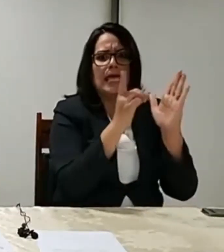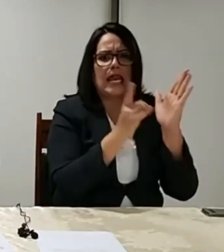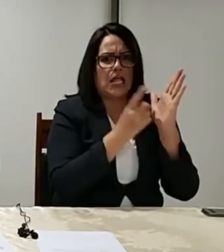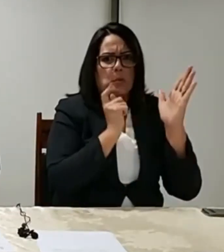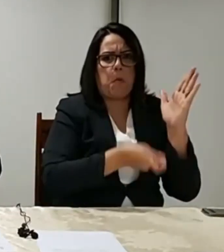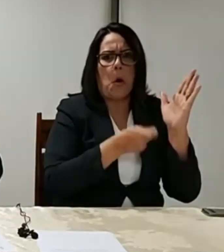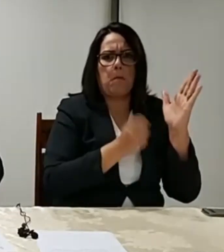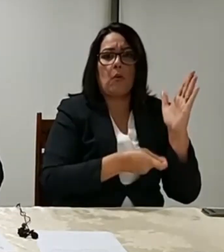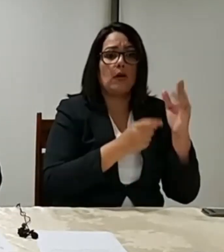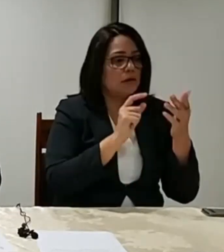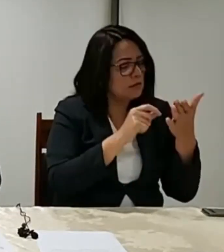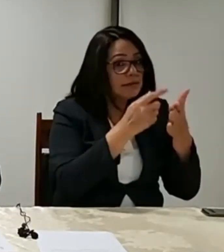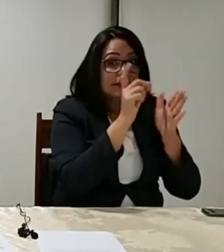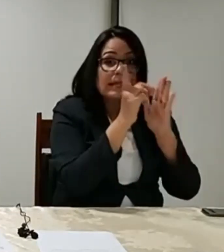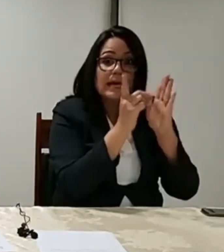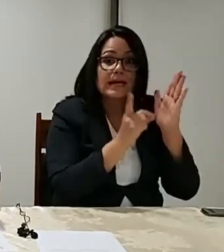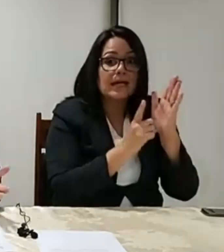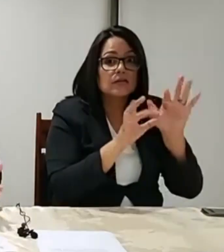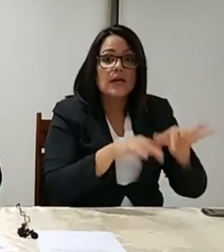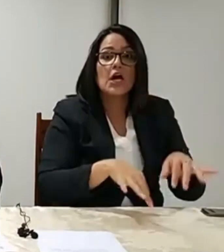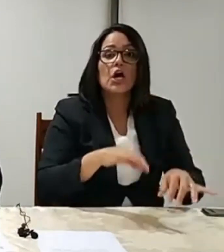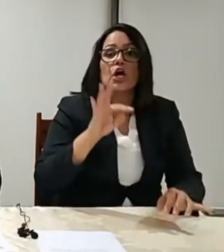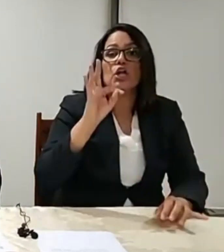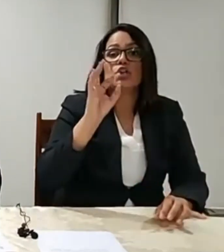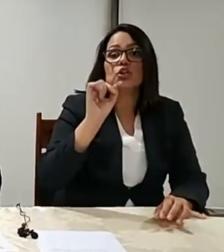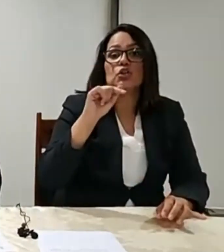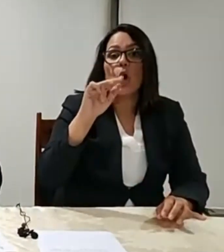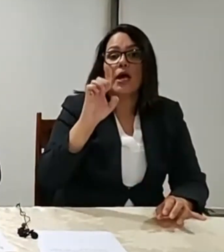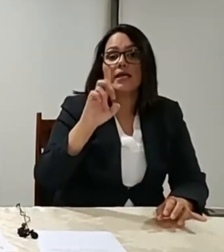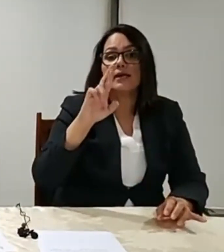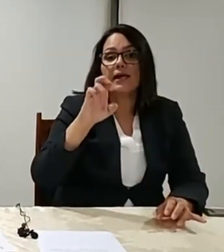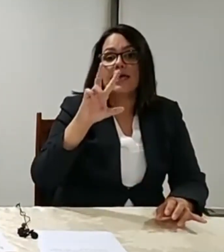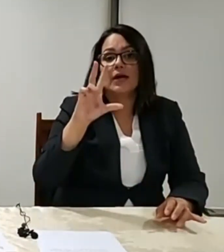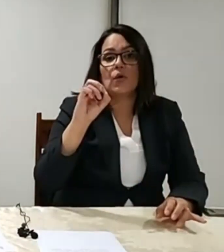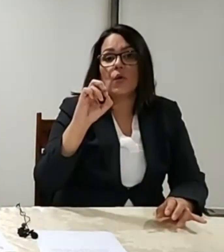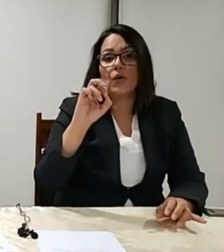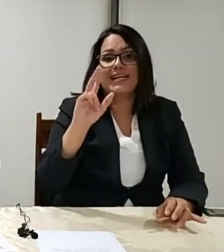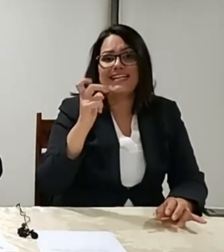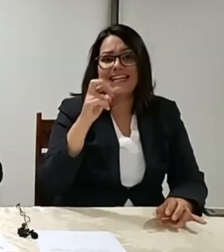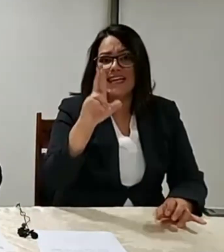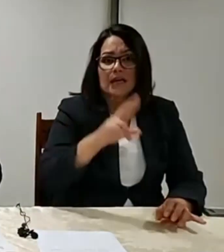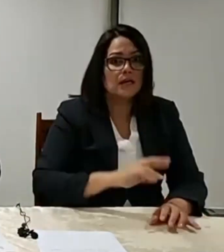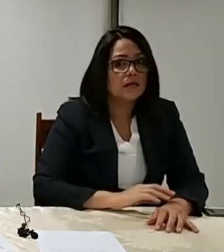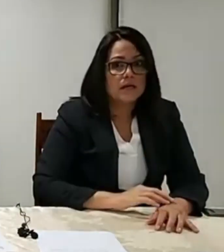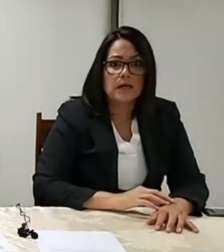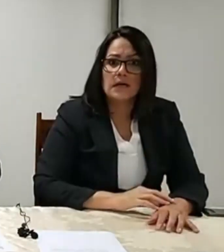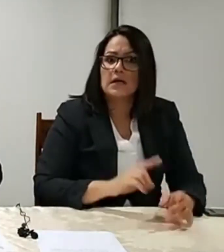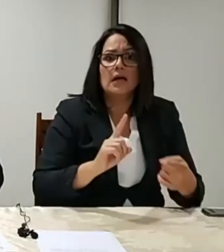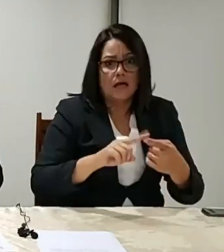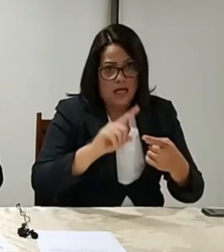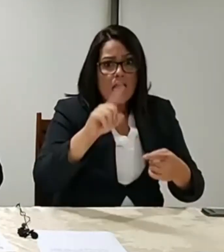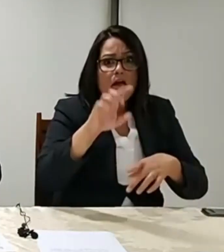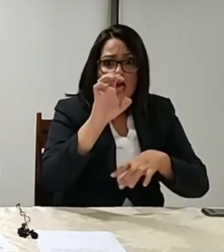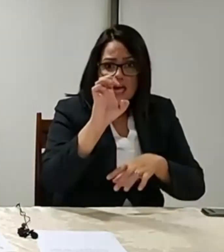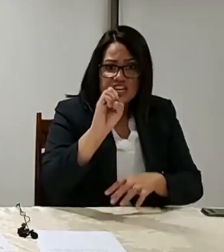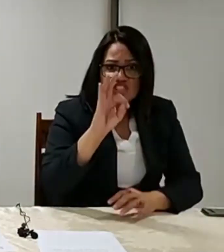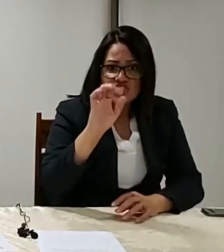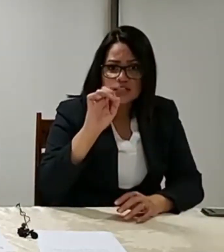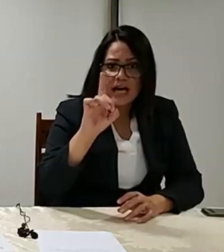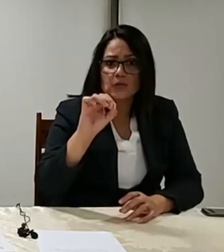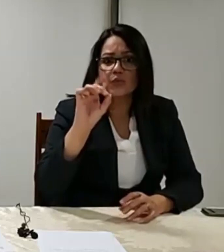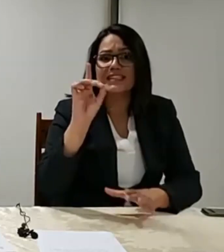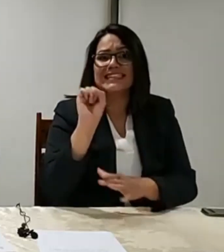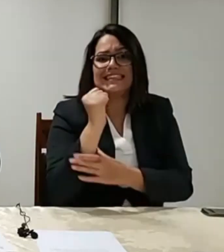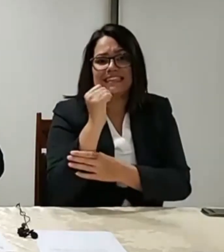cara bota ali, toque de recolher. Isso é estado de defesa, estado de sítio, que só uma